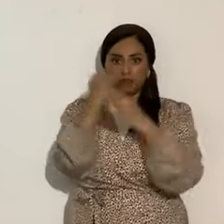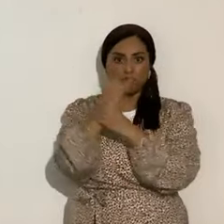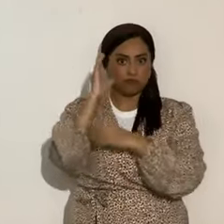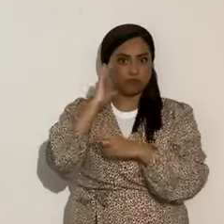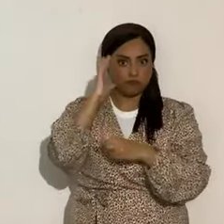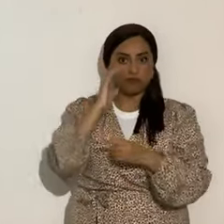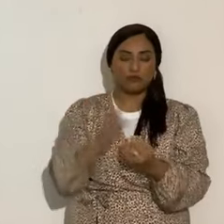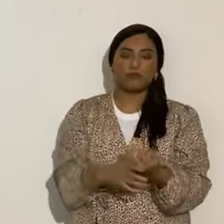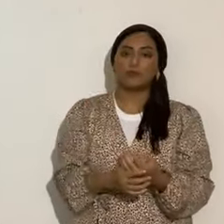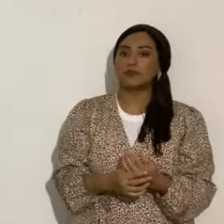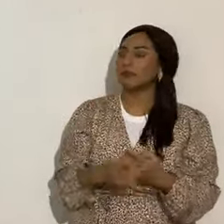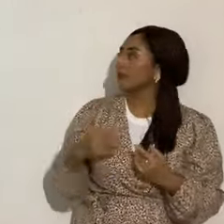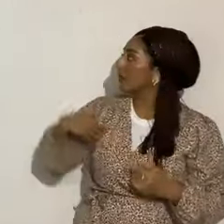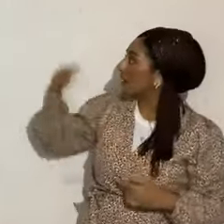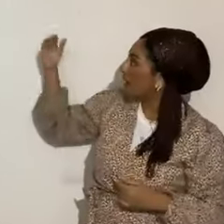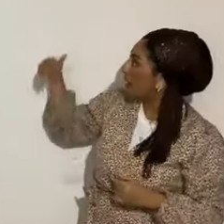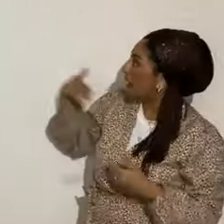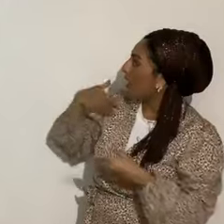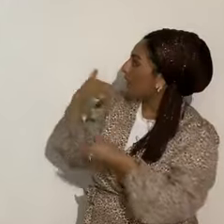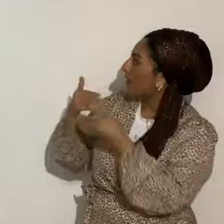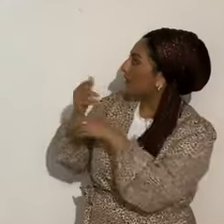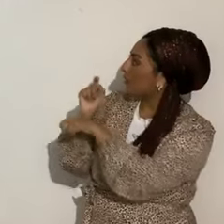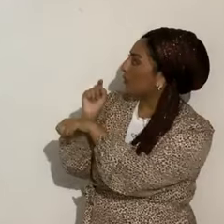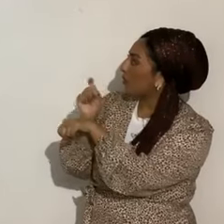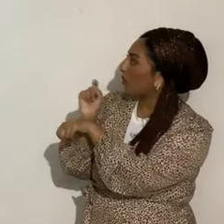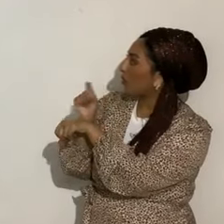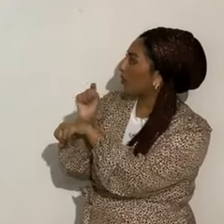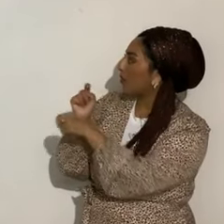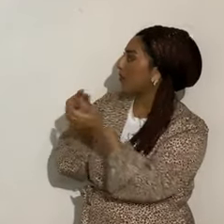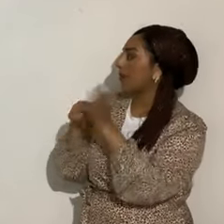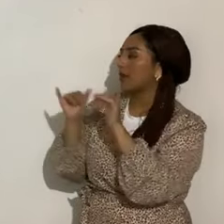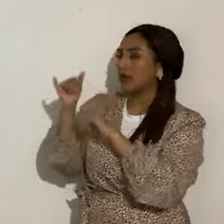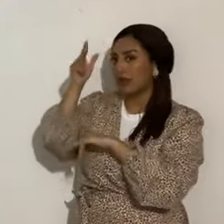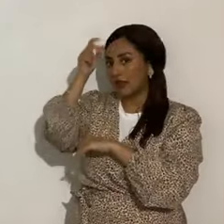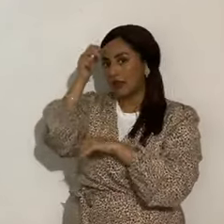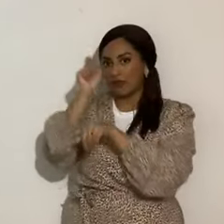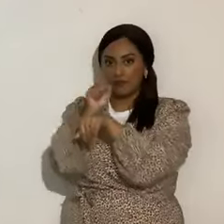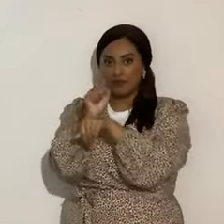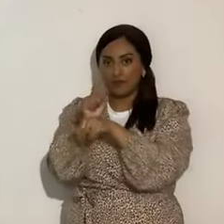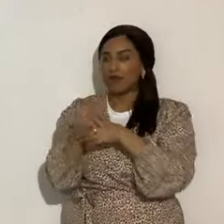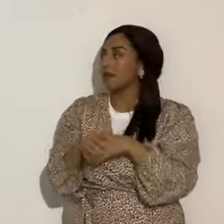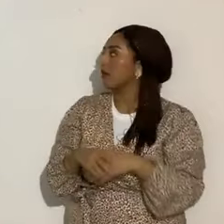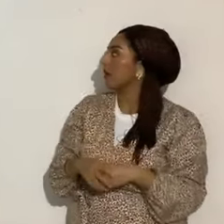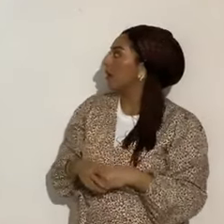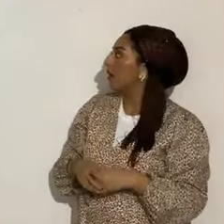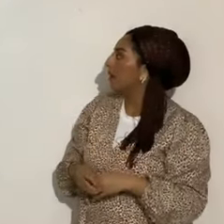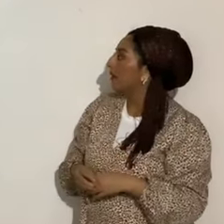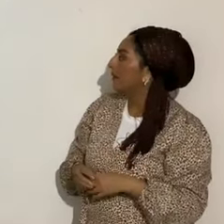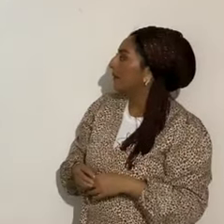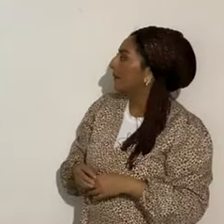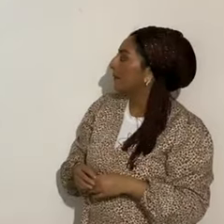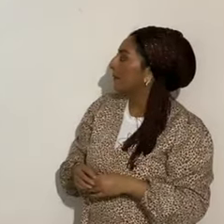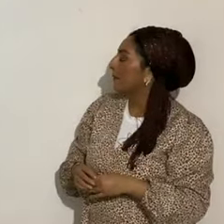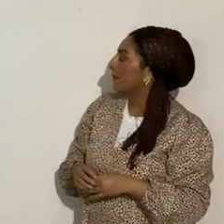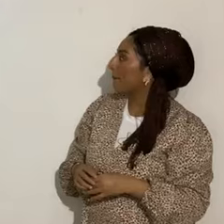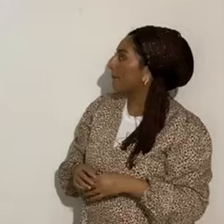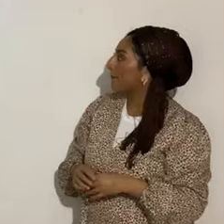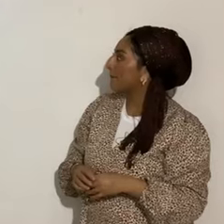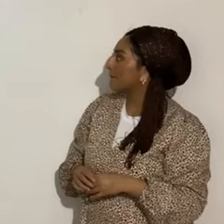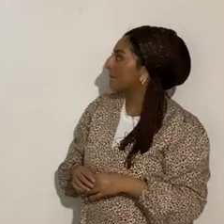La constelación del escorpión que representa a Hasatán, hoy harán serpientes y escorpiones, dice Yahshua,